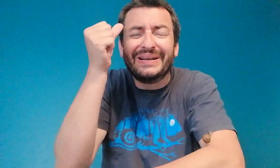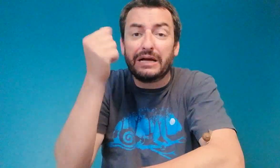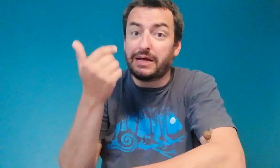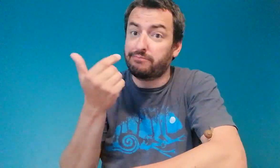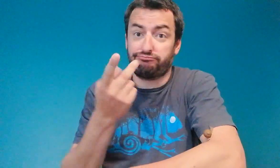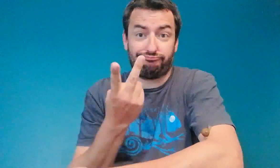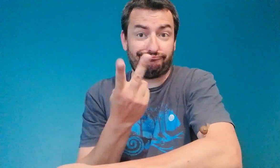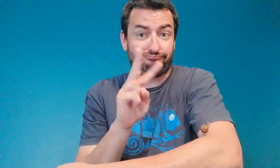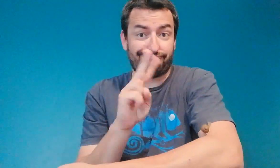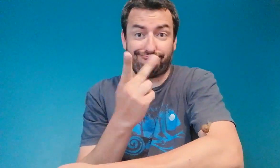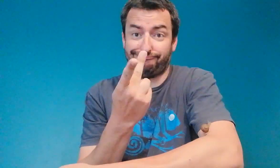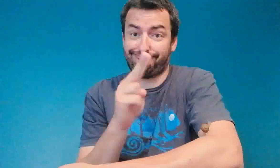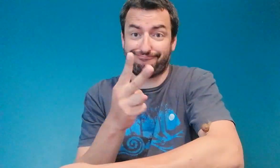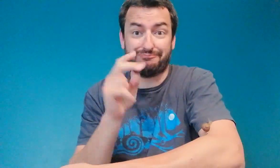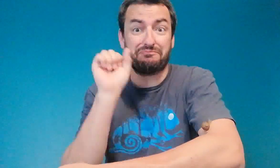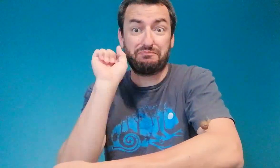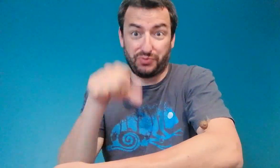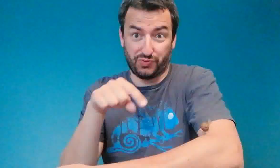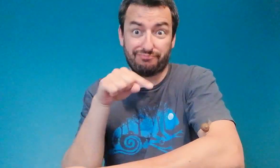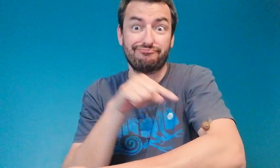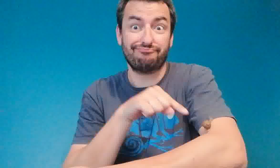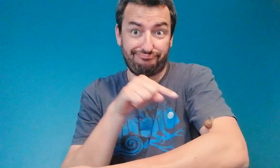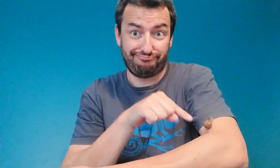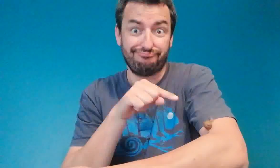garçon ? En fait, il peut permuter, il peut changer.